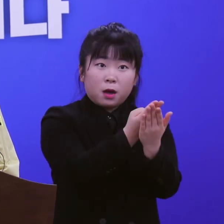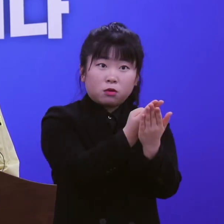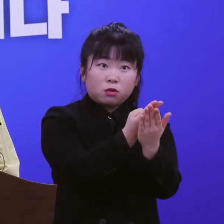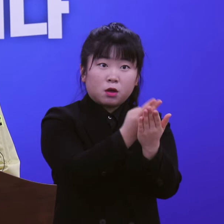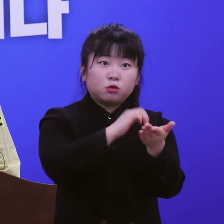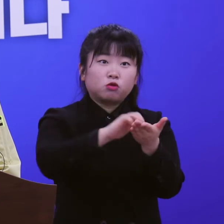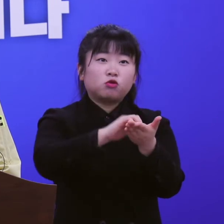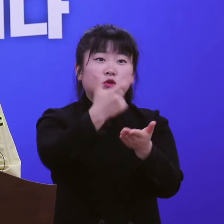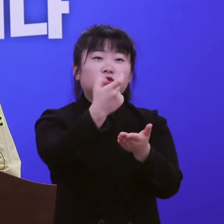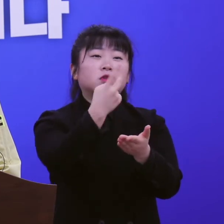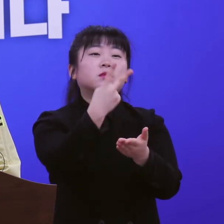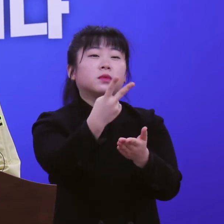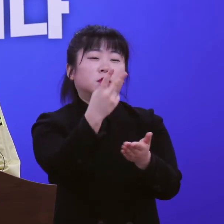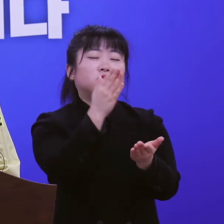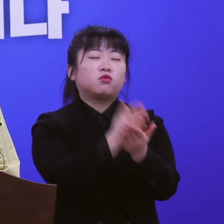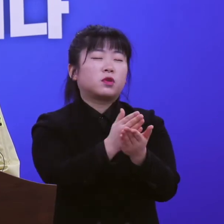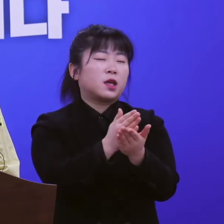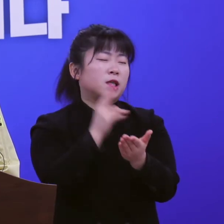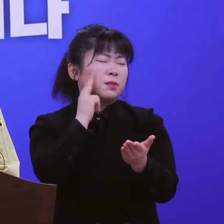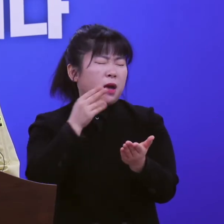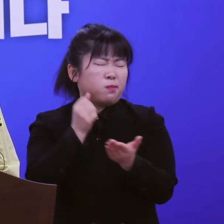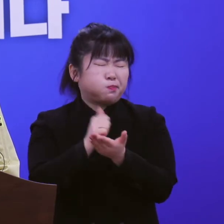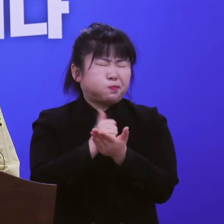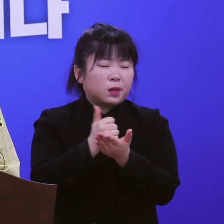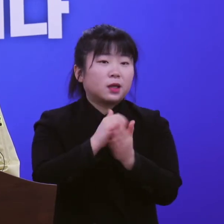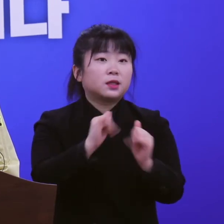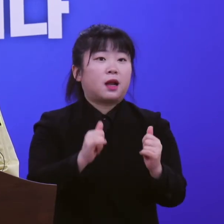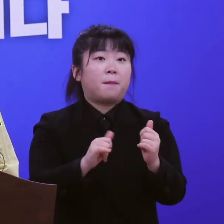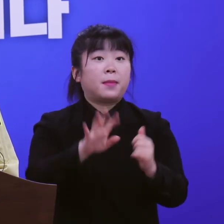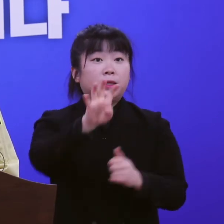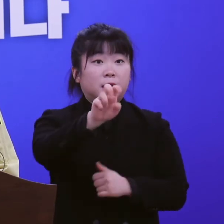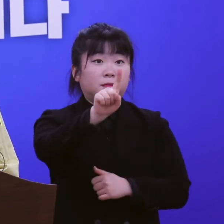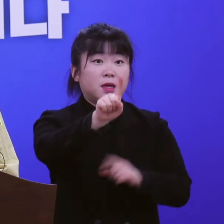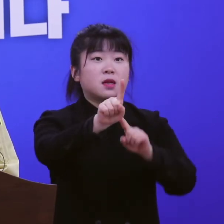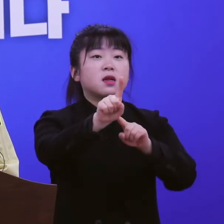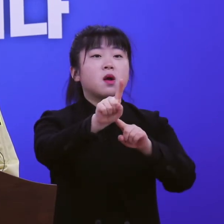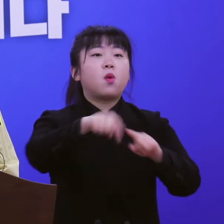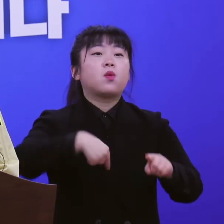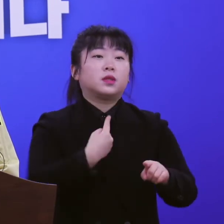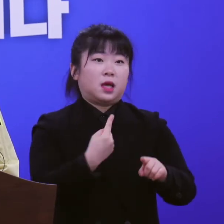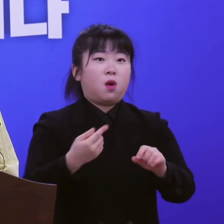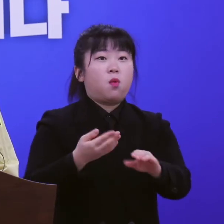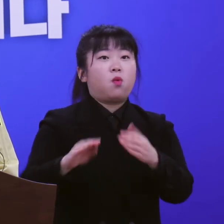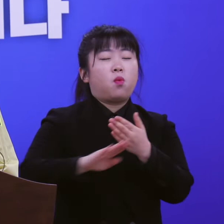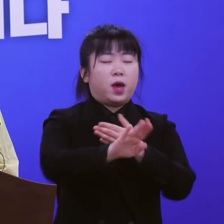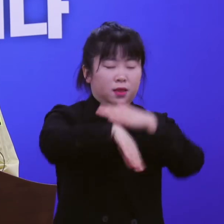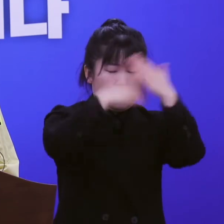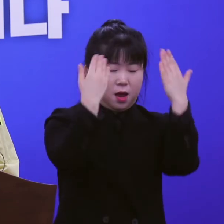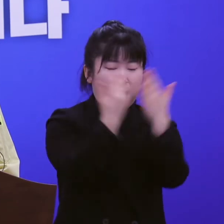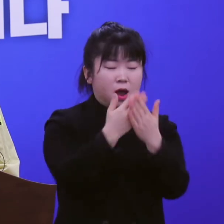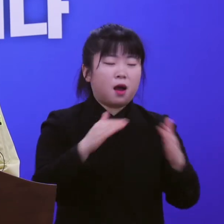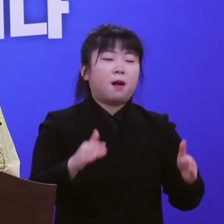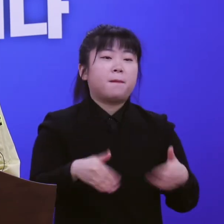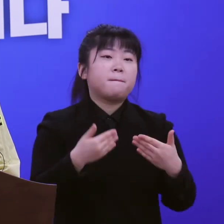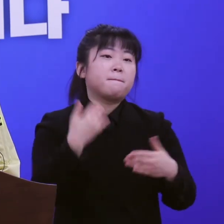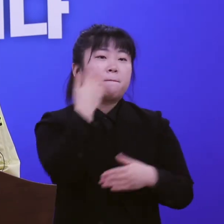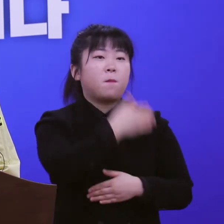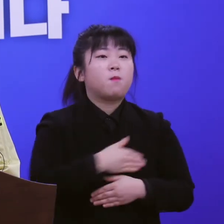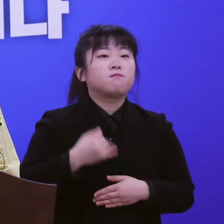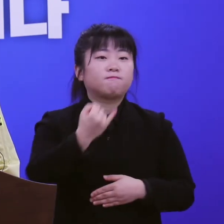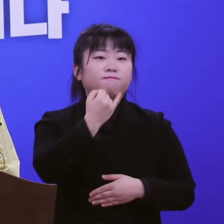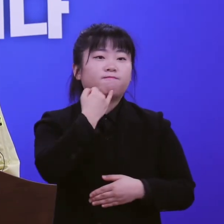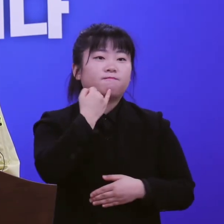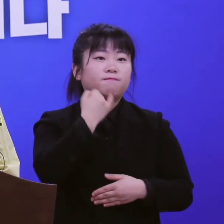환자는 73번 확진자 1명이고, 나머지 61명은 경증입니다. 건강상태는